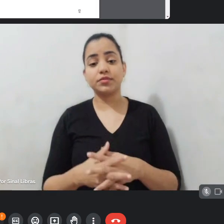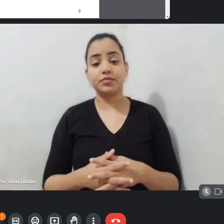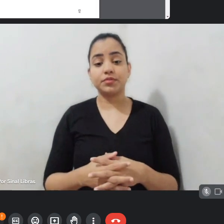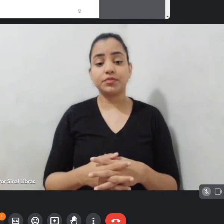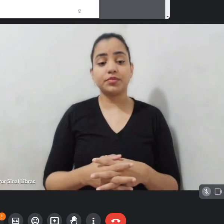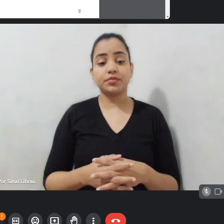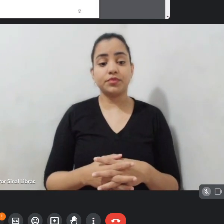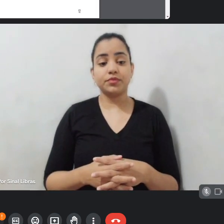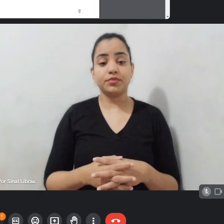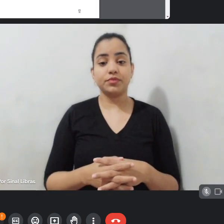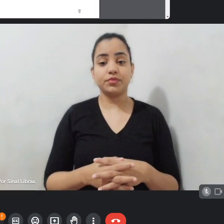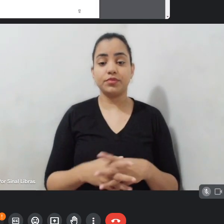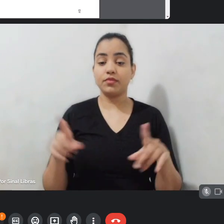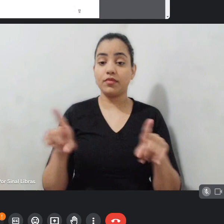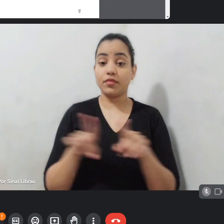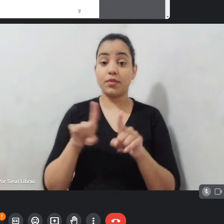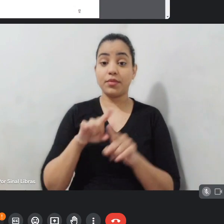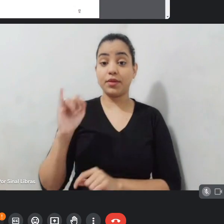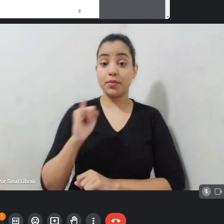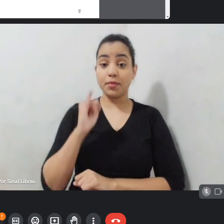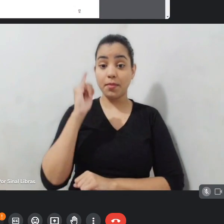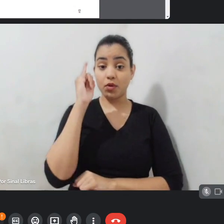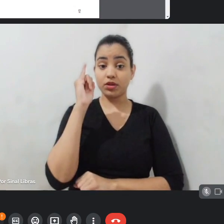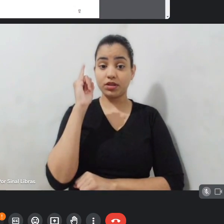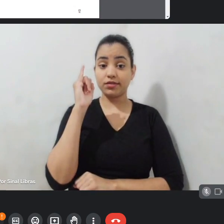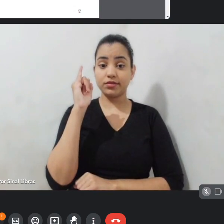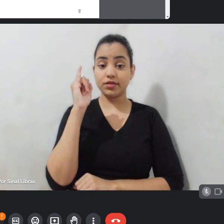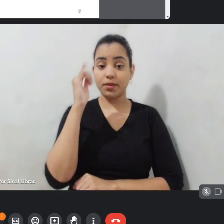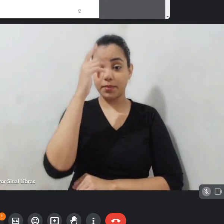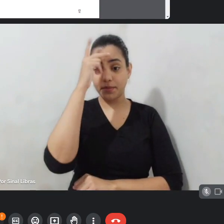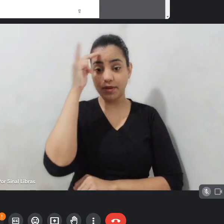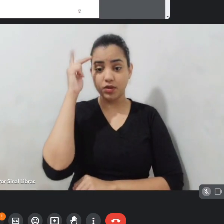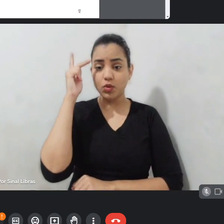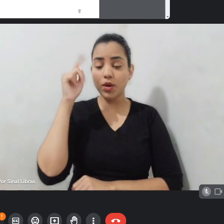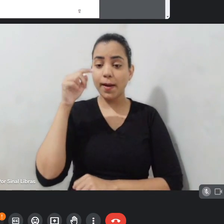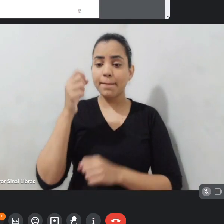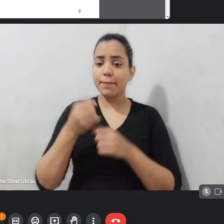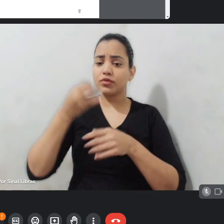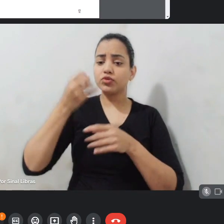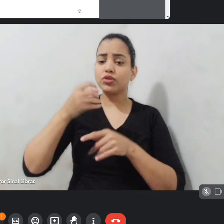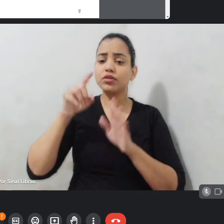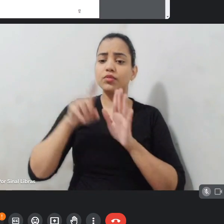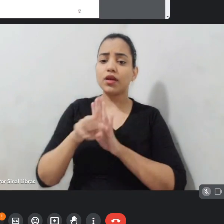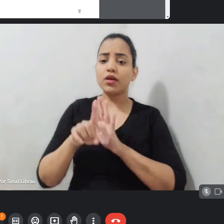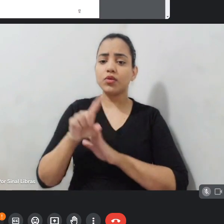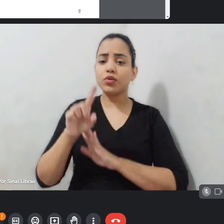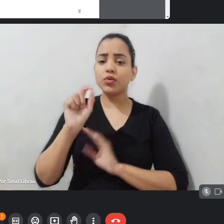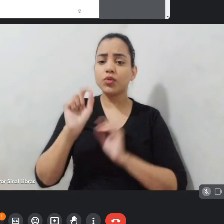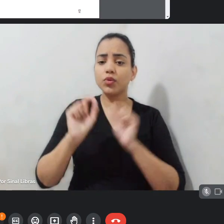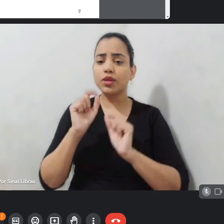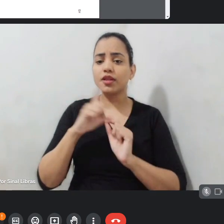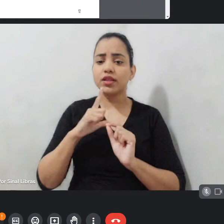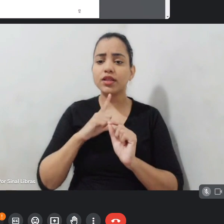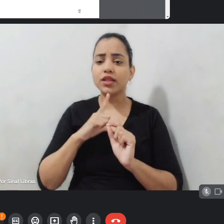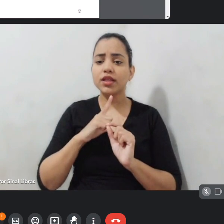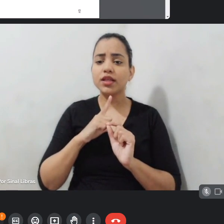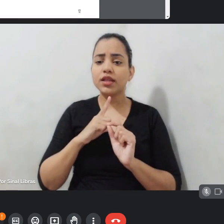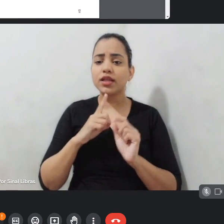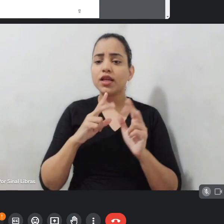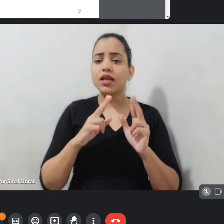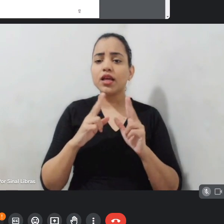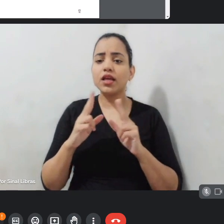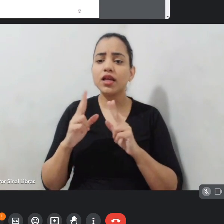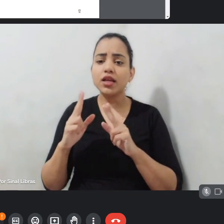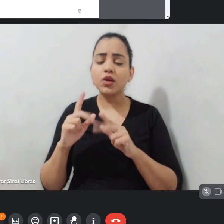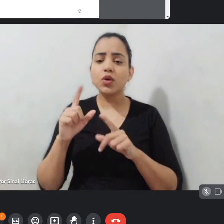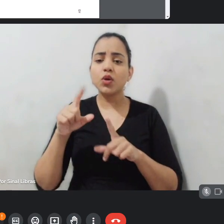isso, é importante, em algum momento alguém do chefe perguntou se vai ter um recorte para seguimento